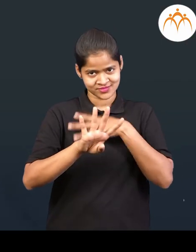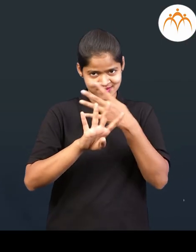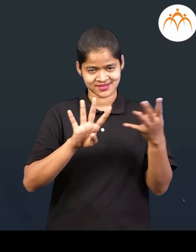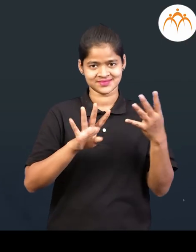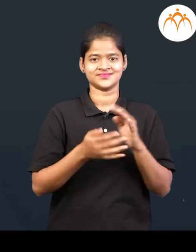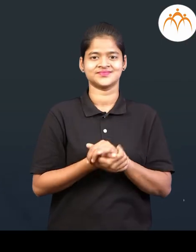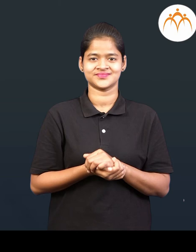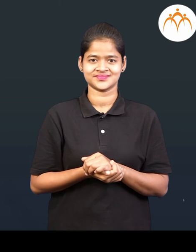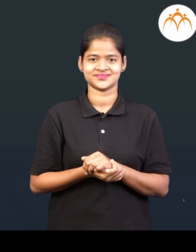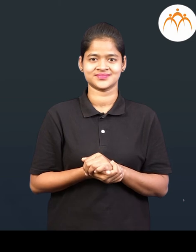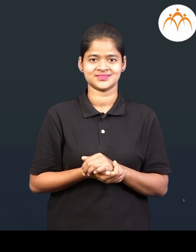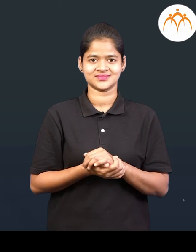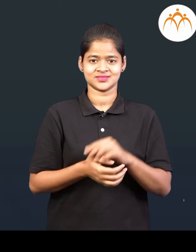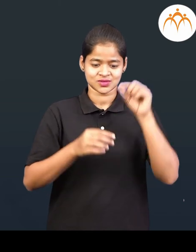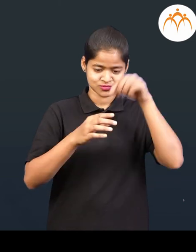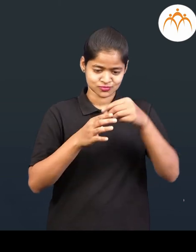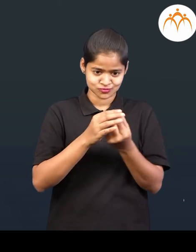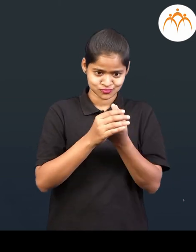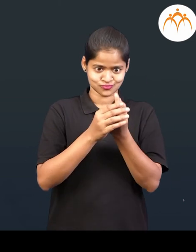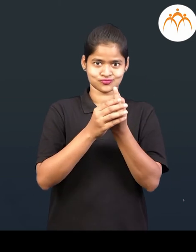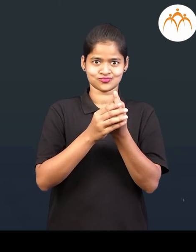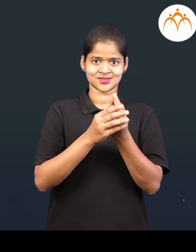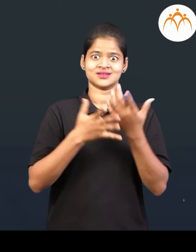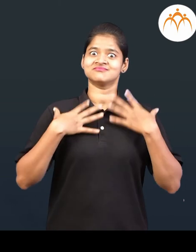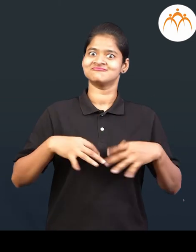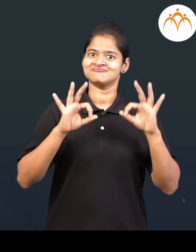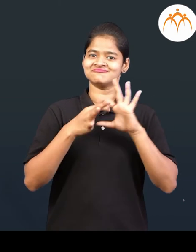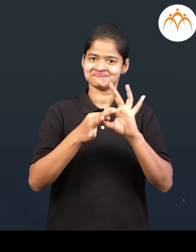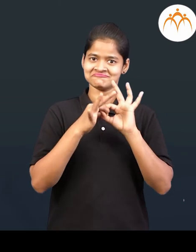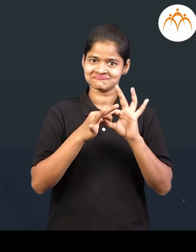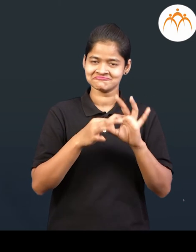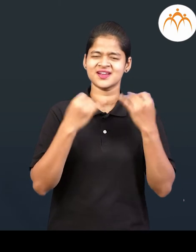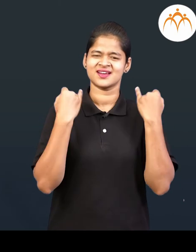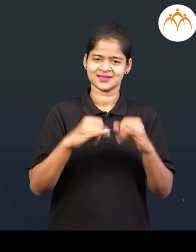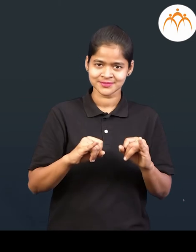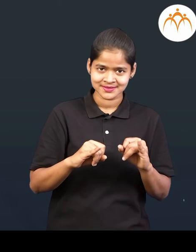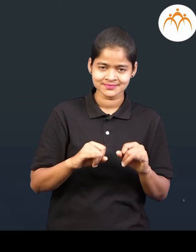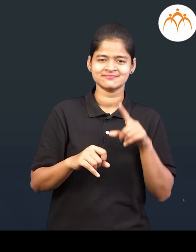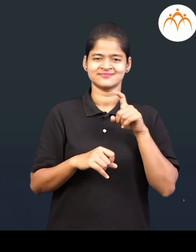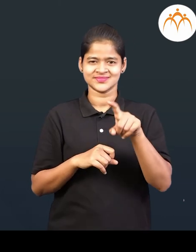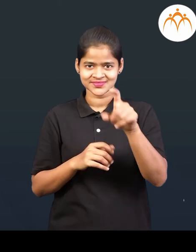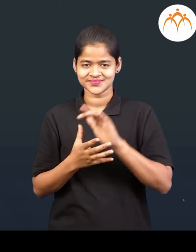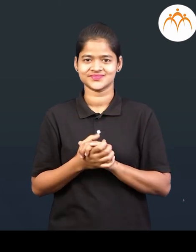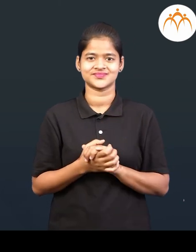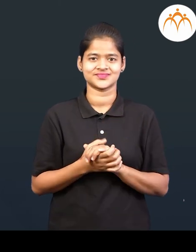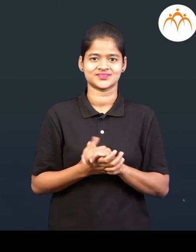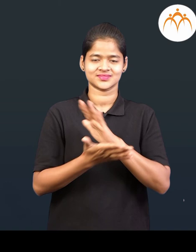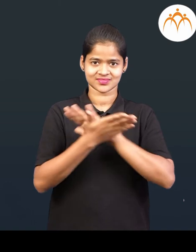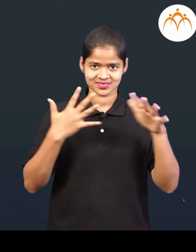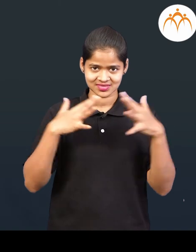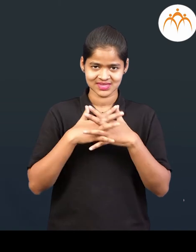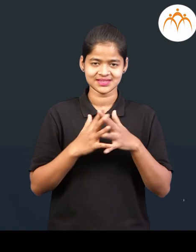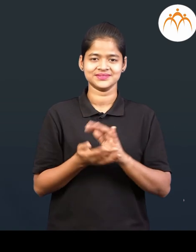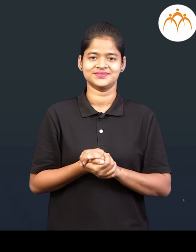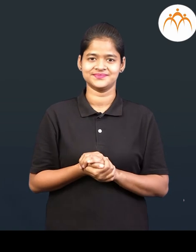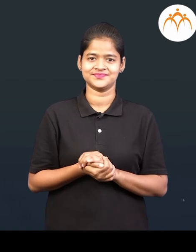वेडापत्रक, बिजांकुरण, पोशक, नाश, कीड, स्वाध्याई